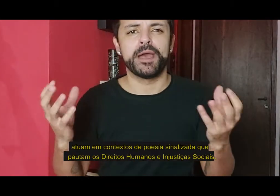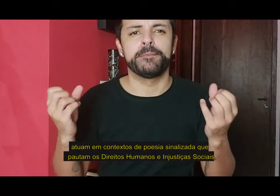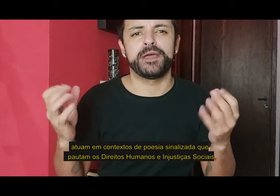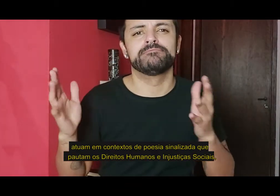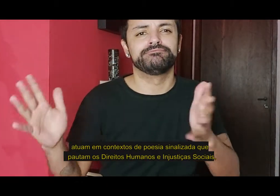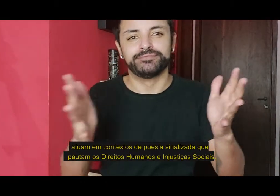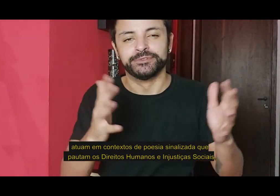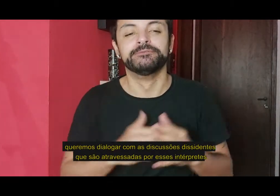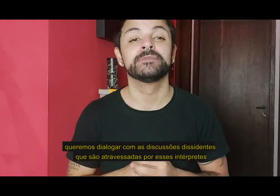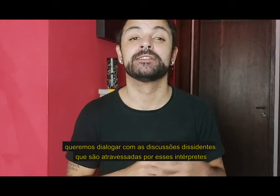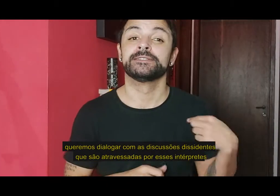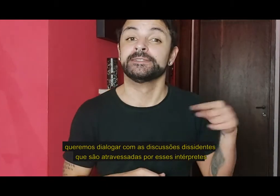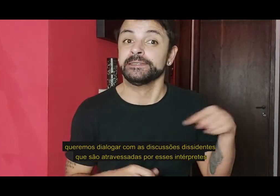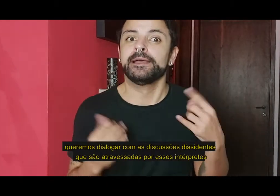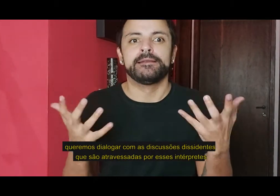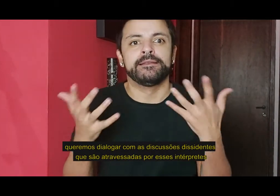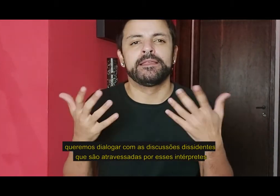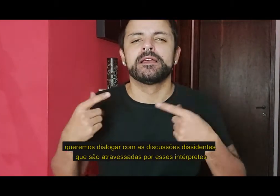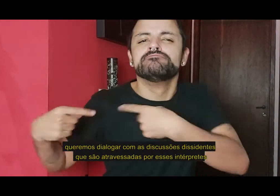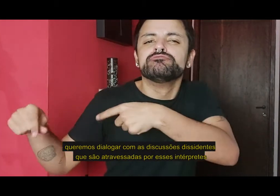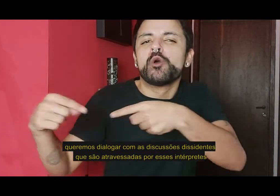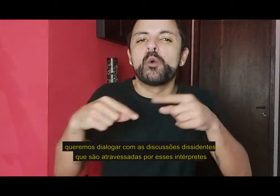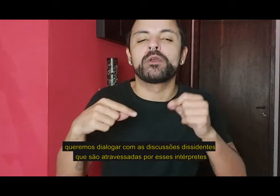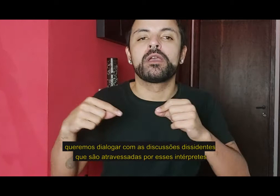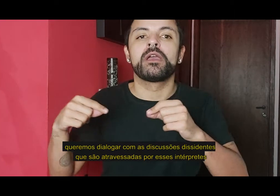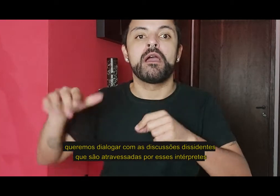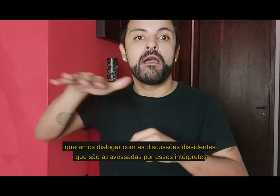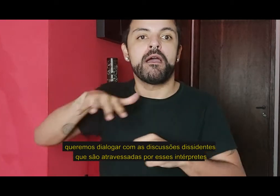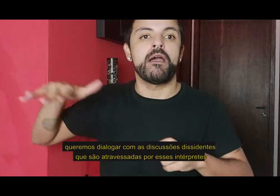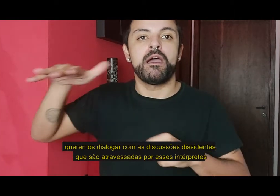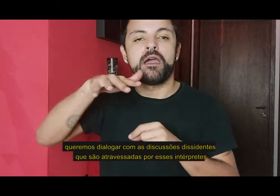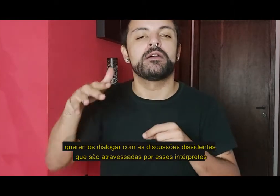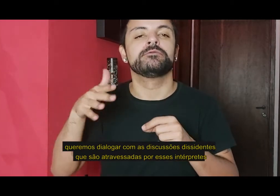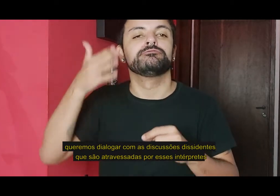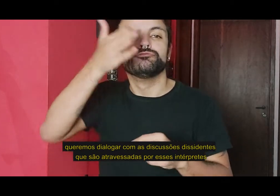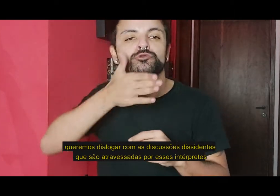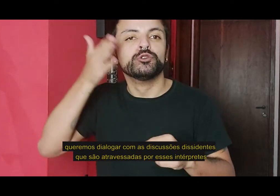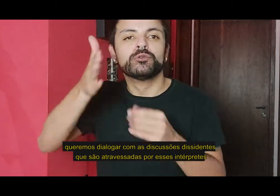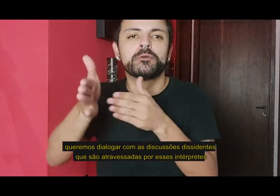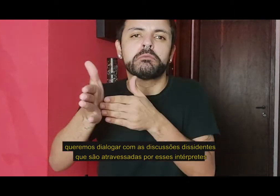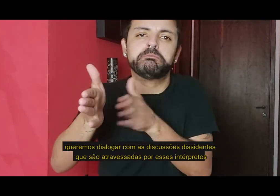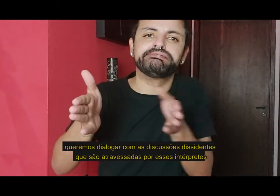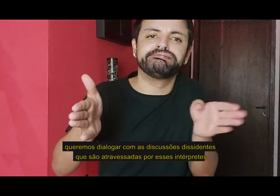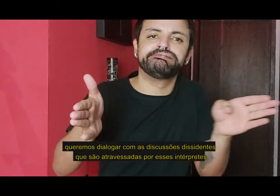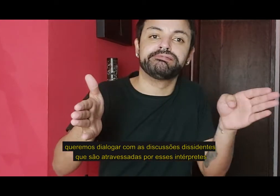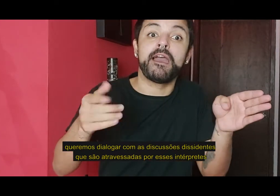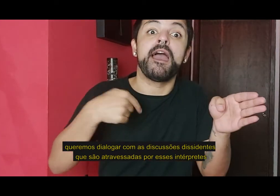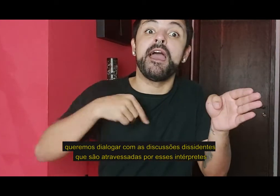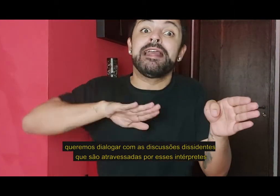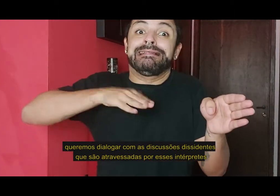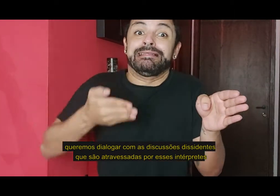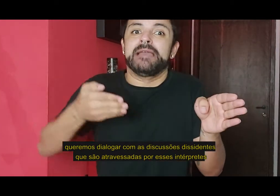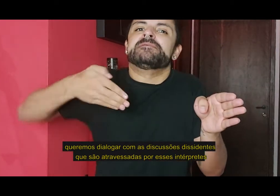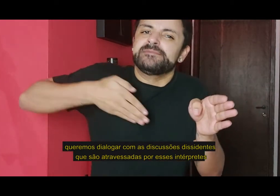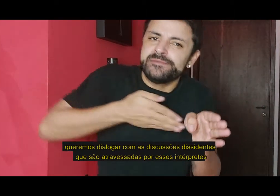Queremos dialogar com as discussões dissidentes que são atravessadas por esses